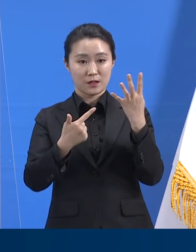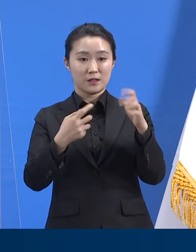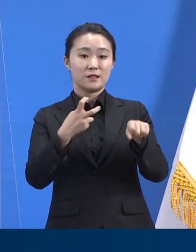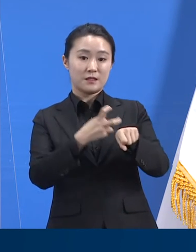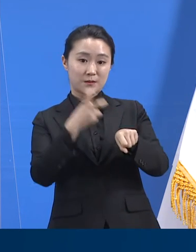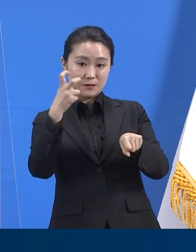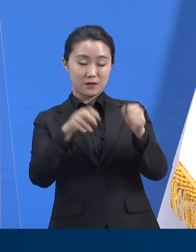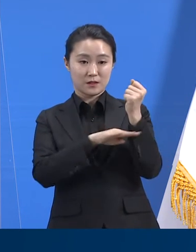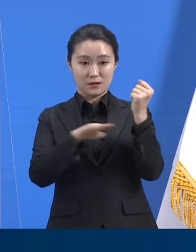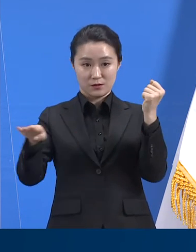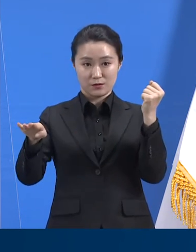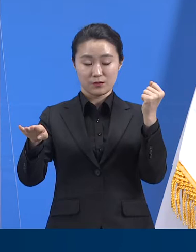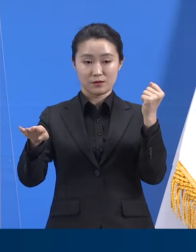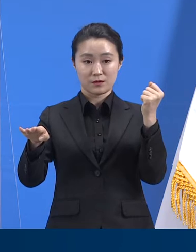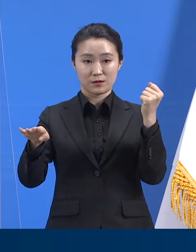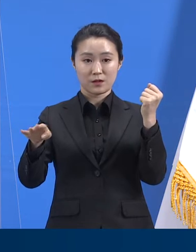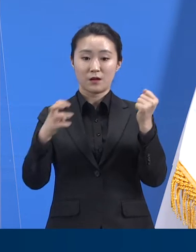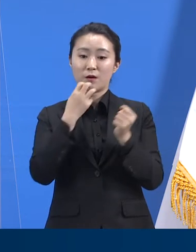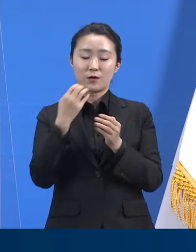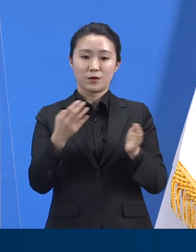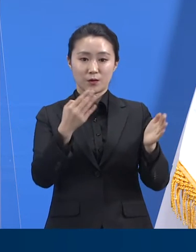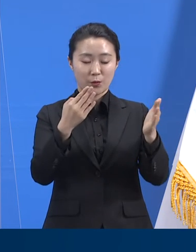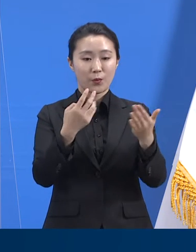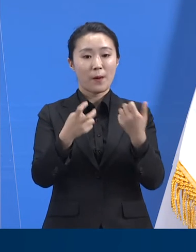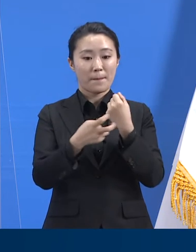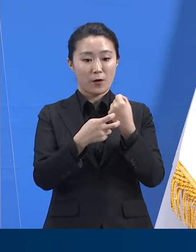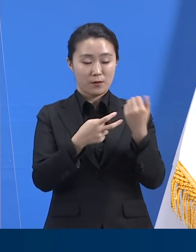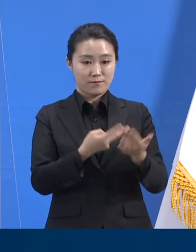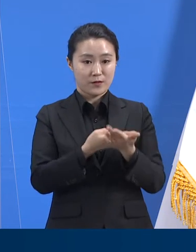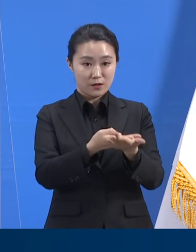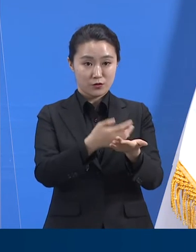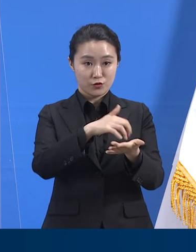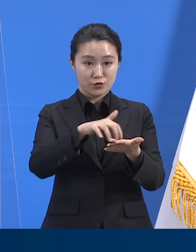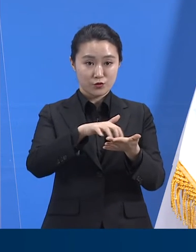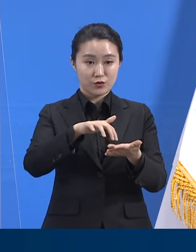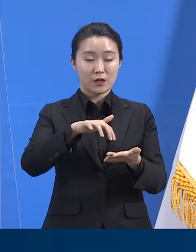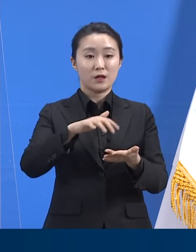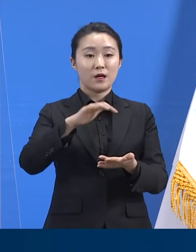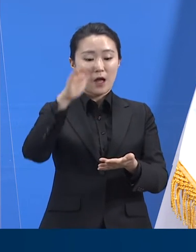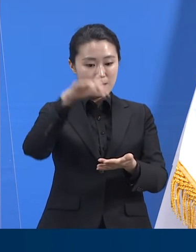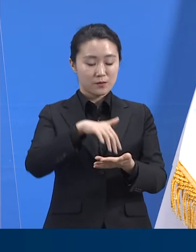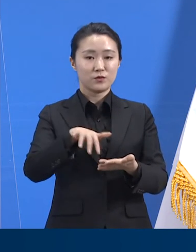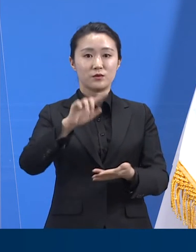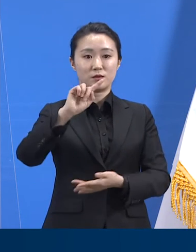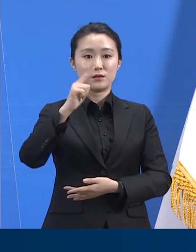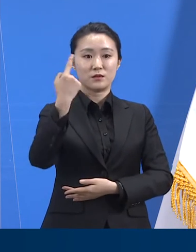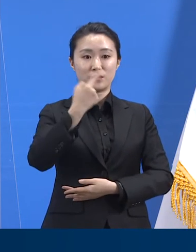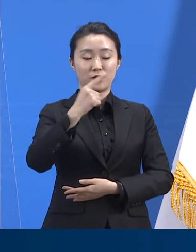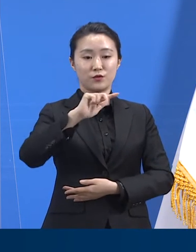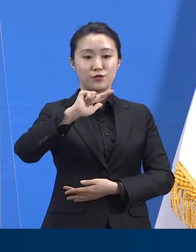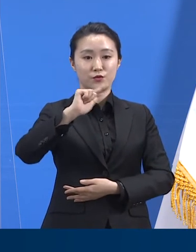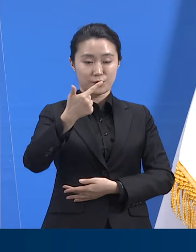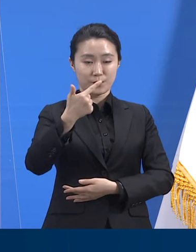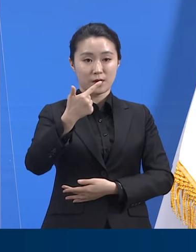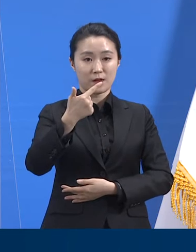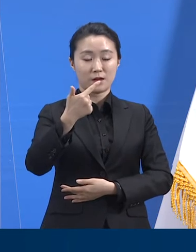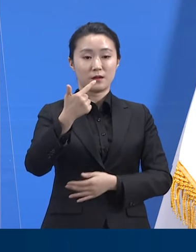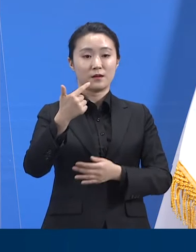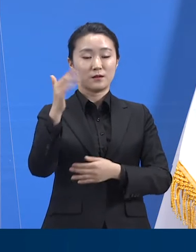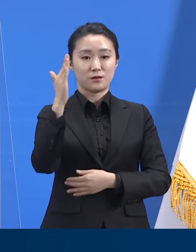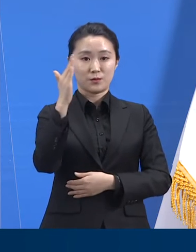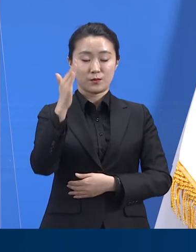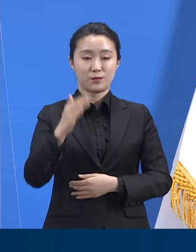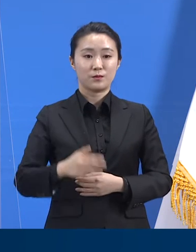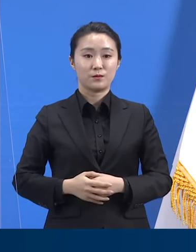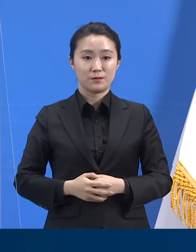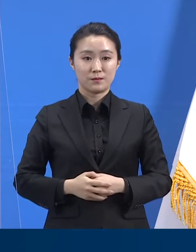중증환자 병상을 합한 도내 의료기관 확보 병상은 총 1629개입니다. 현재 병상 가동률은